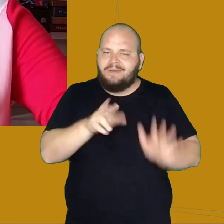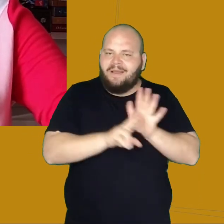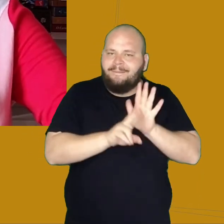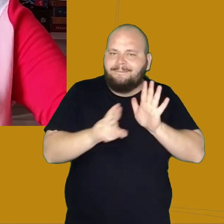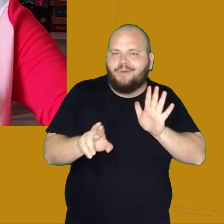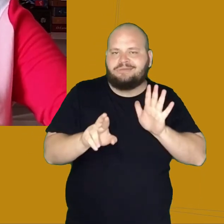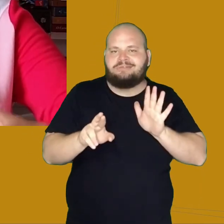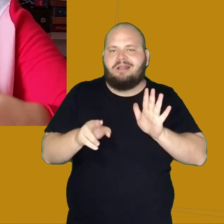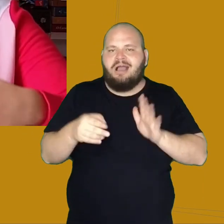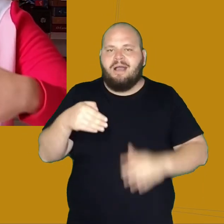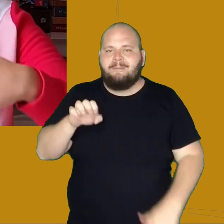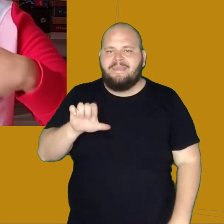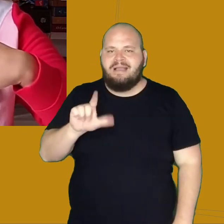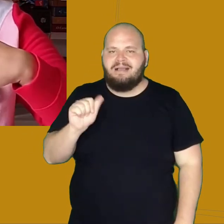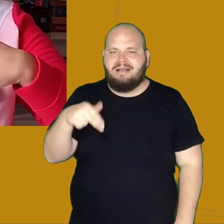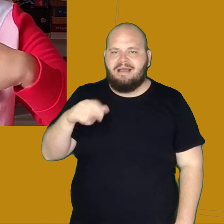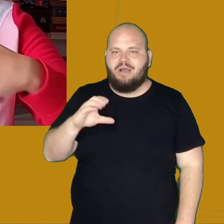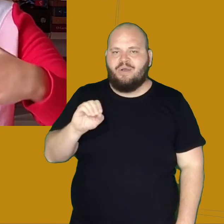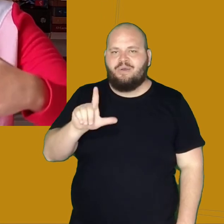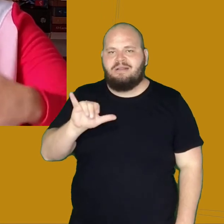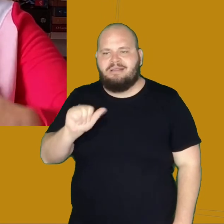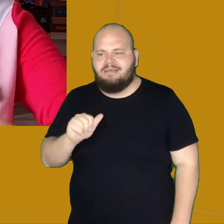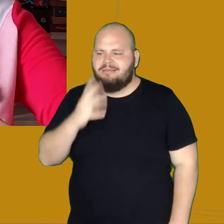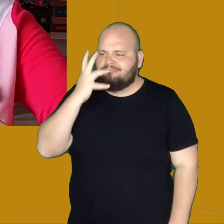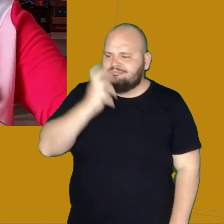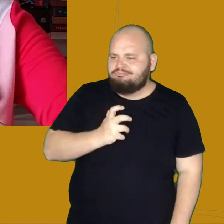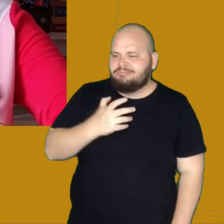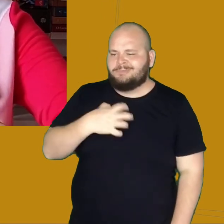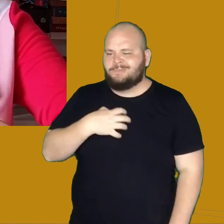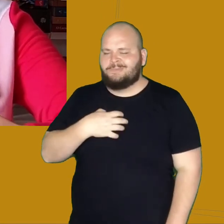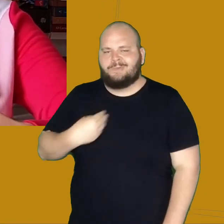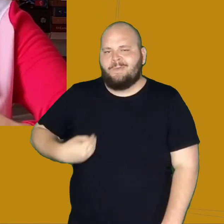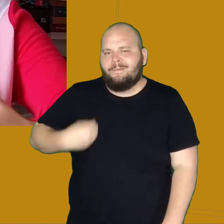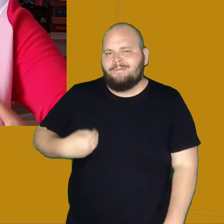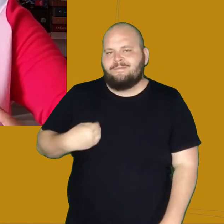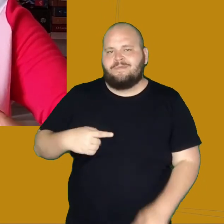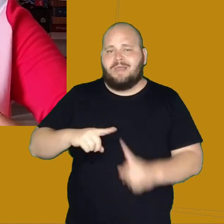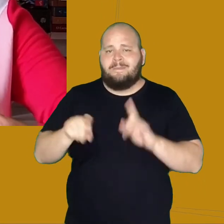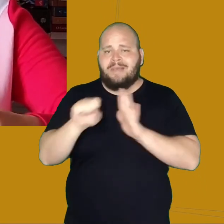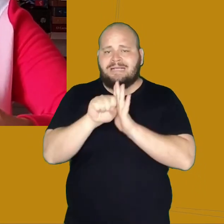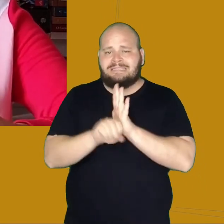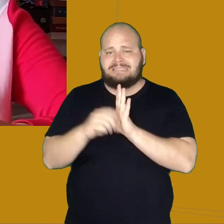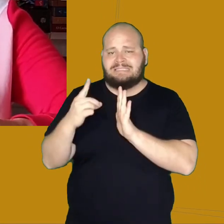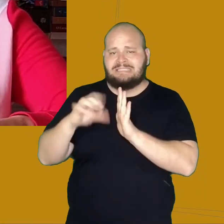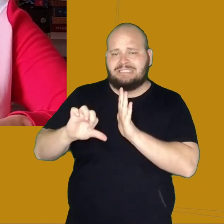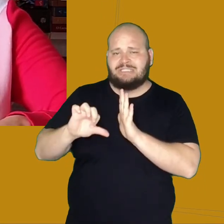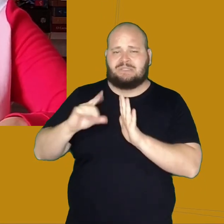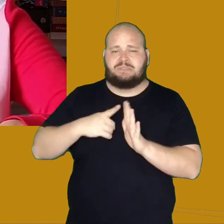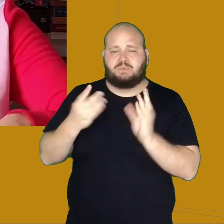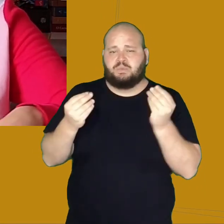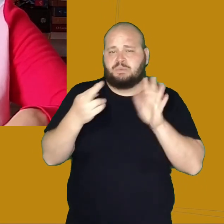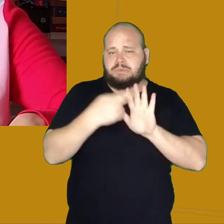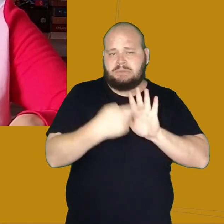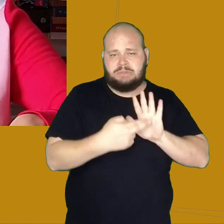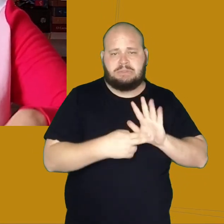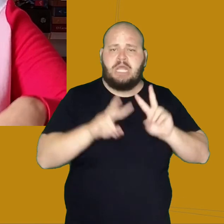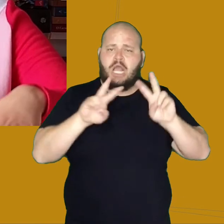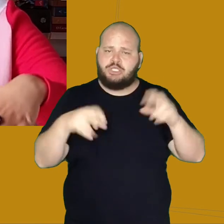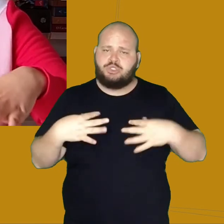seriedade, de demonstrar o modo de viver em um século cheio de normas, não apenas no que se refere ao vestir, mas também